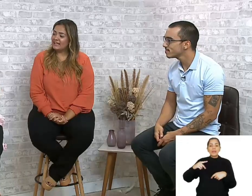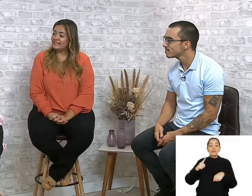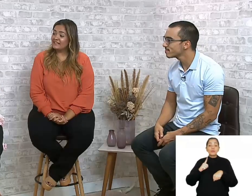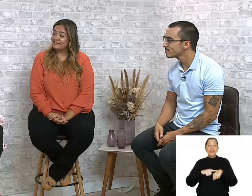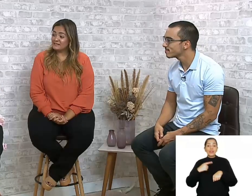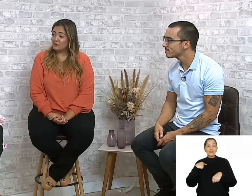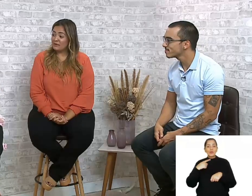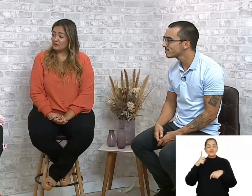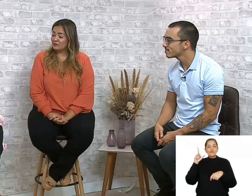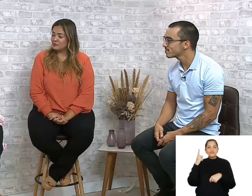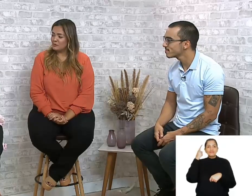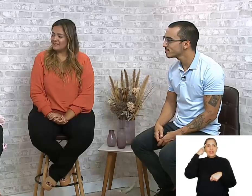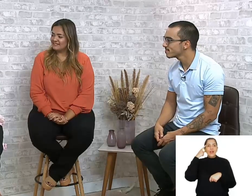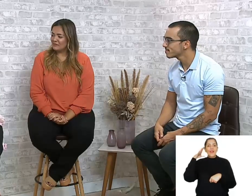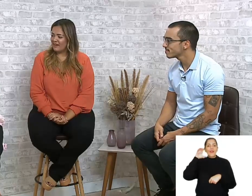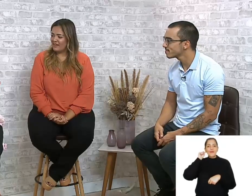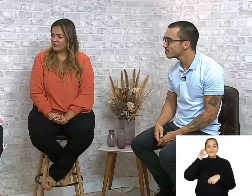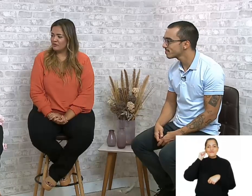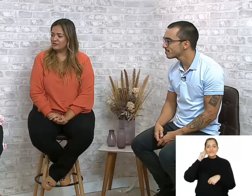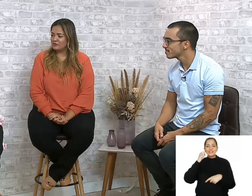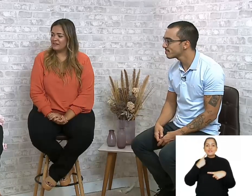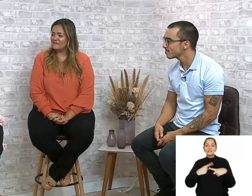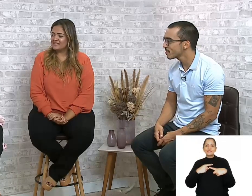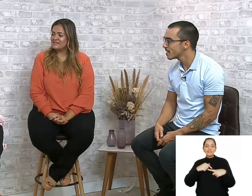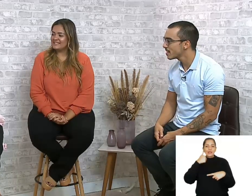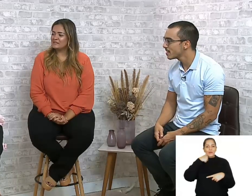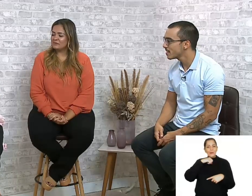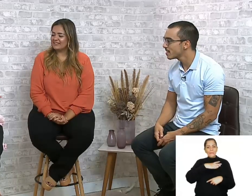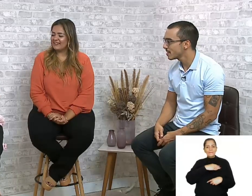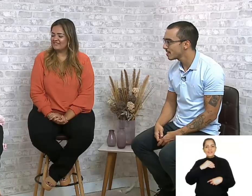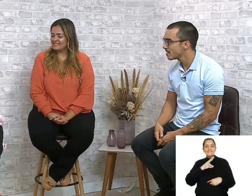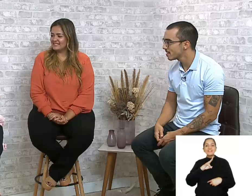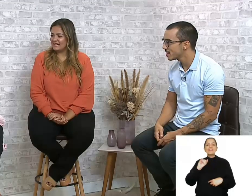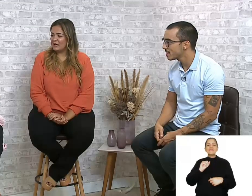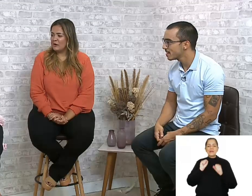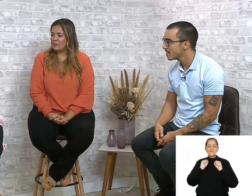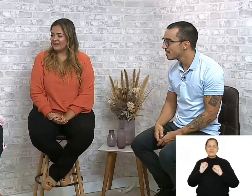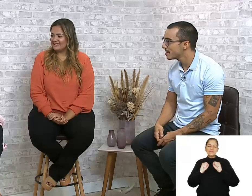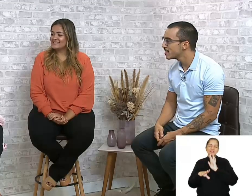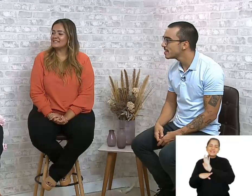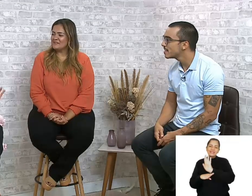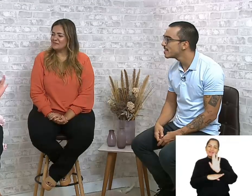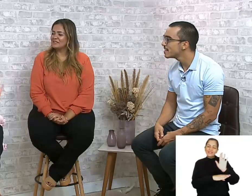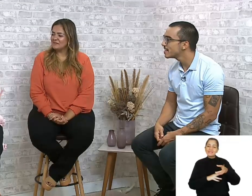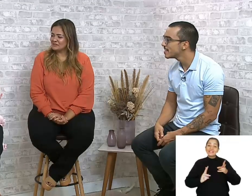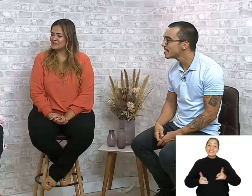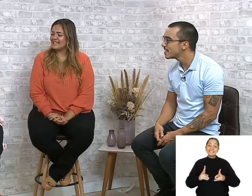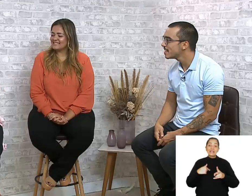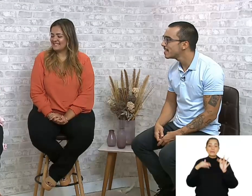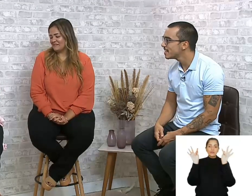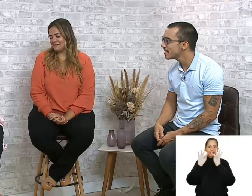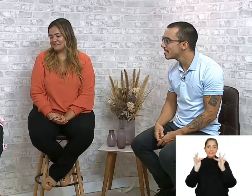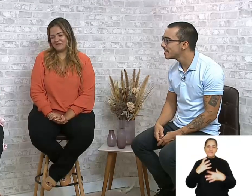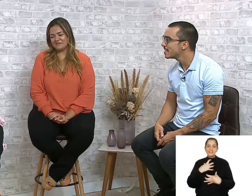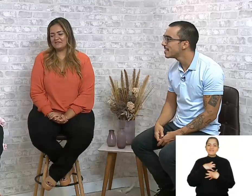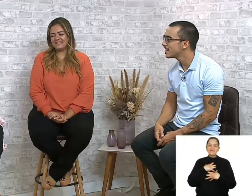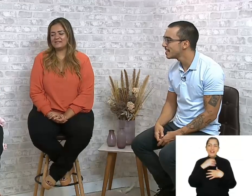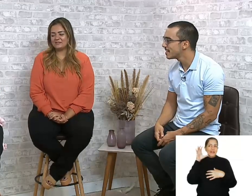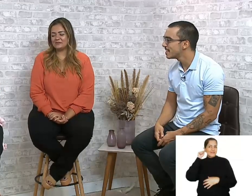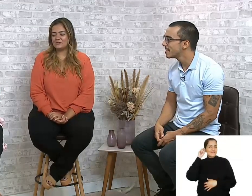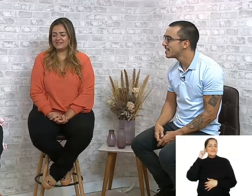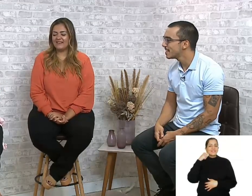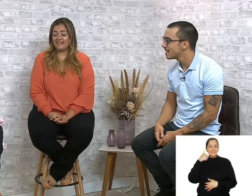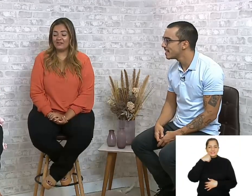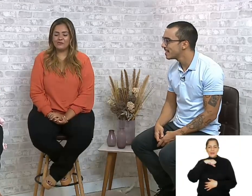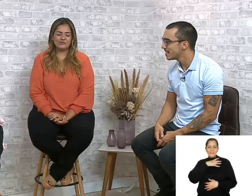E aí, nesse momento, quando eu descobri que ela era ouvinte, eu fiquei mais feliz, porque ela vai ser uma criança que vai poder me ajudar sempre. fiquei muito